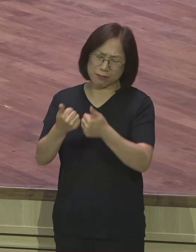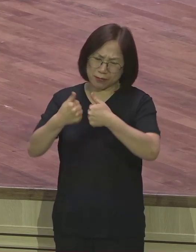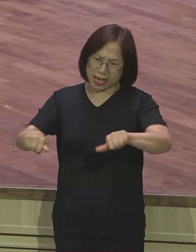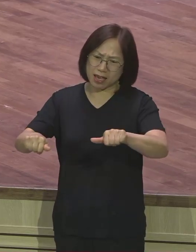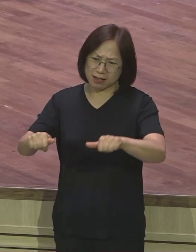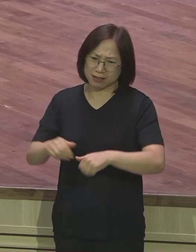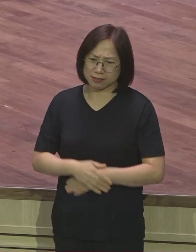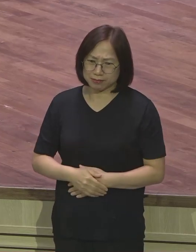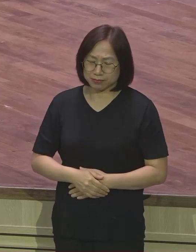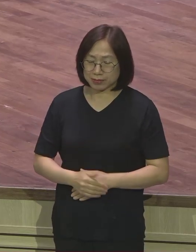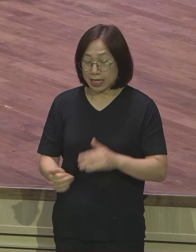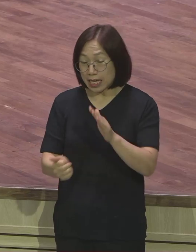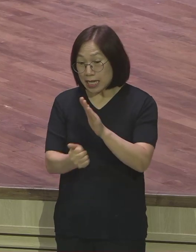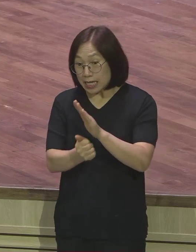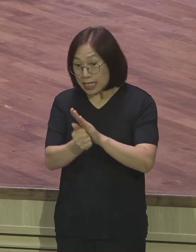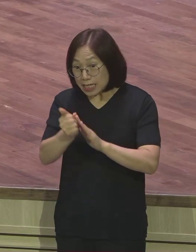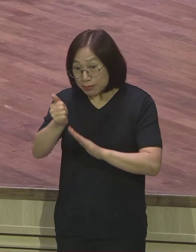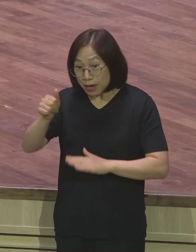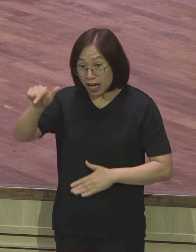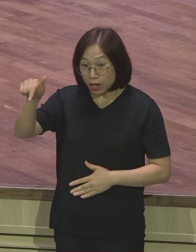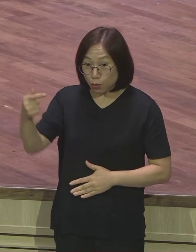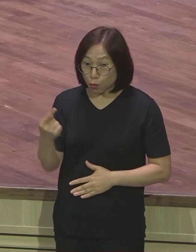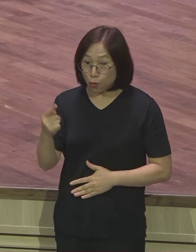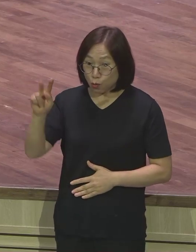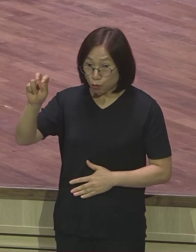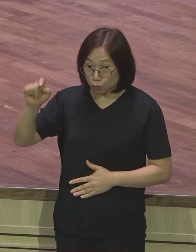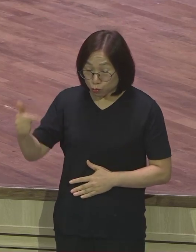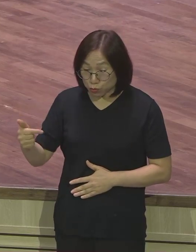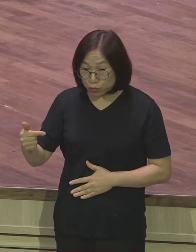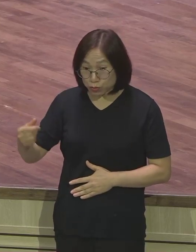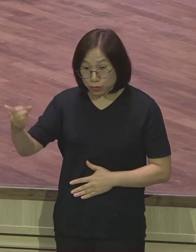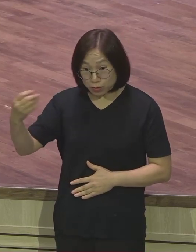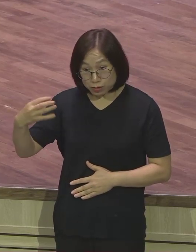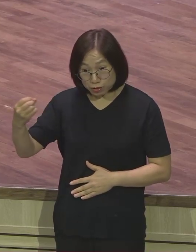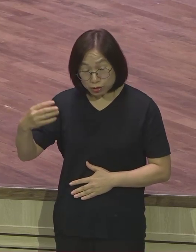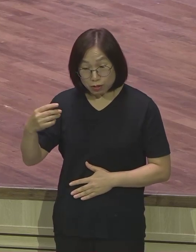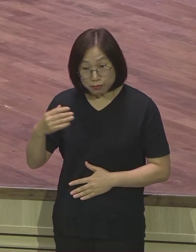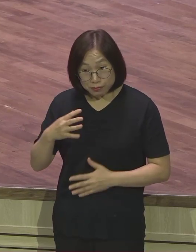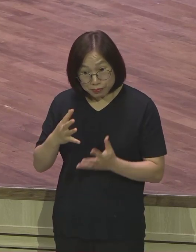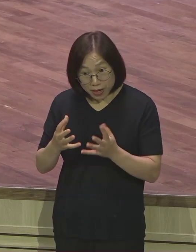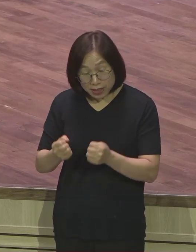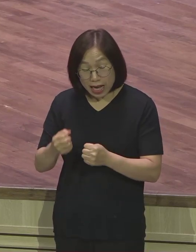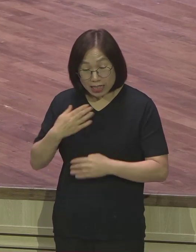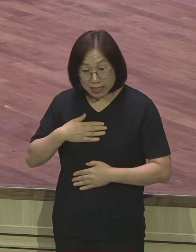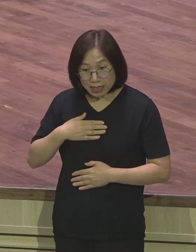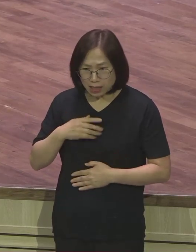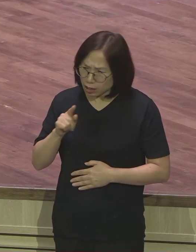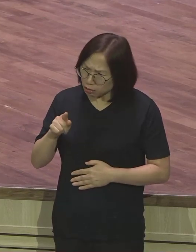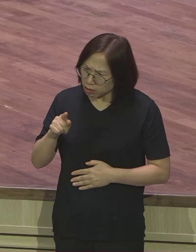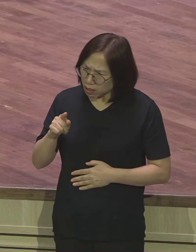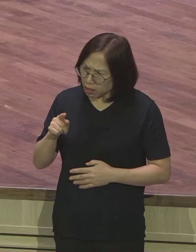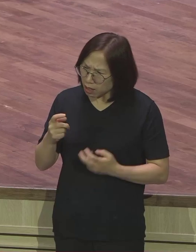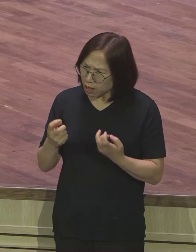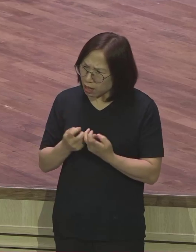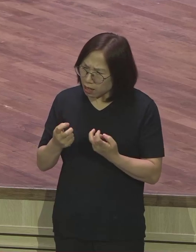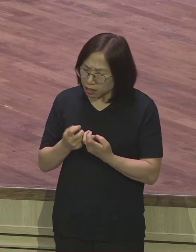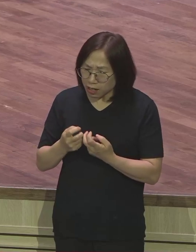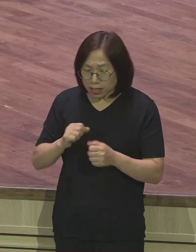희망고문이라는 말을 아마 많이 들어보셨을 겁니다. 이렇게 하면 좀 될 것 같은데 그래도 내가 복은